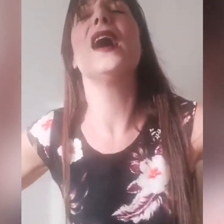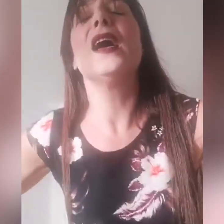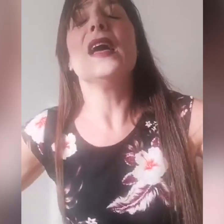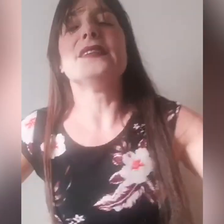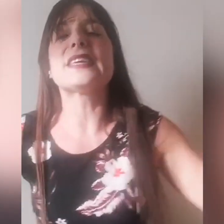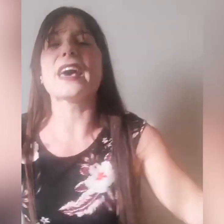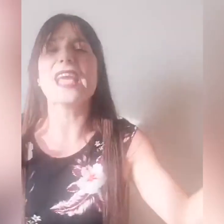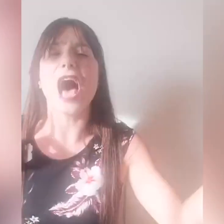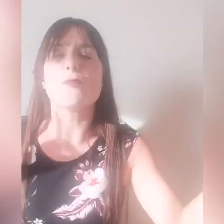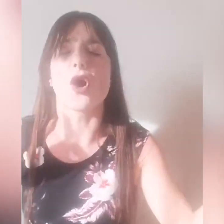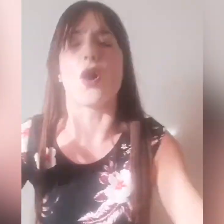Dichiariamolo!